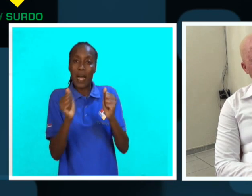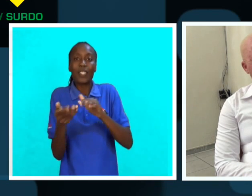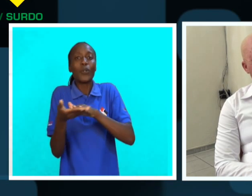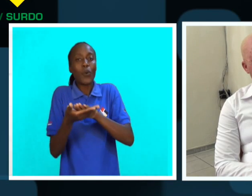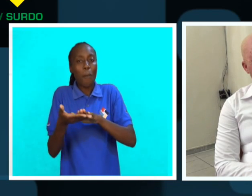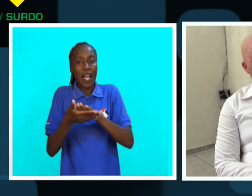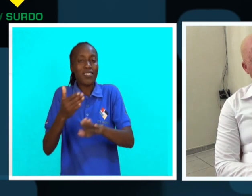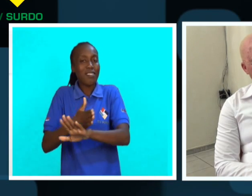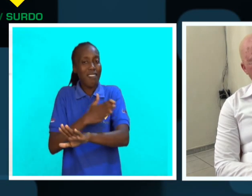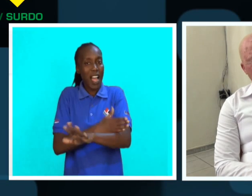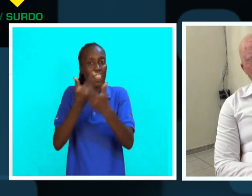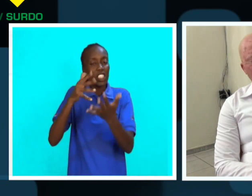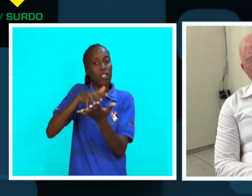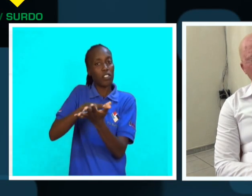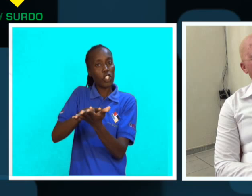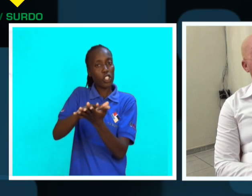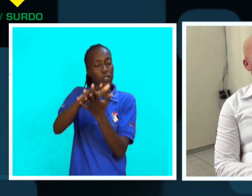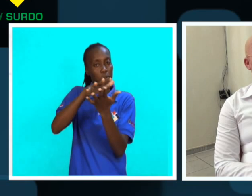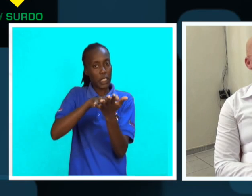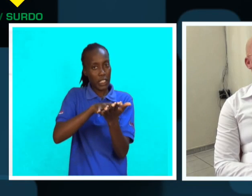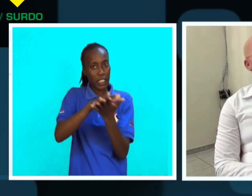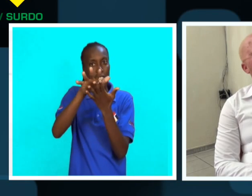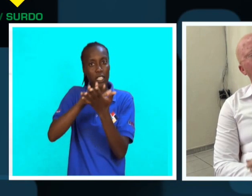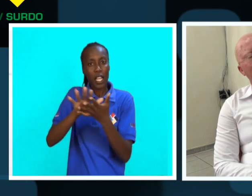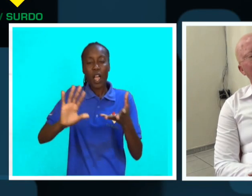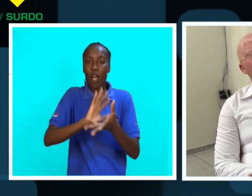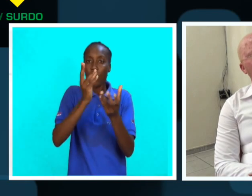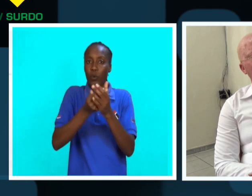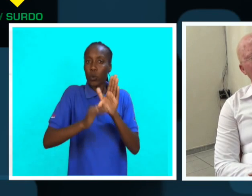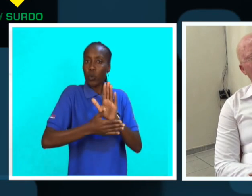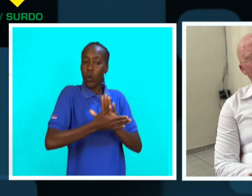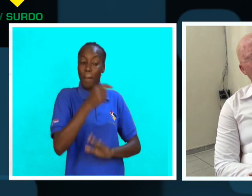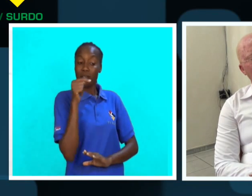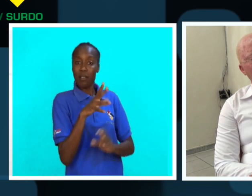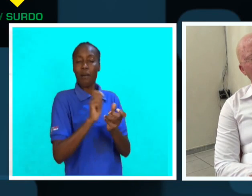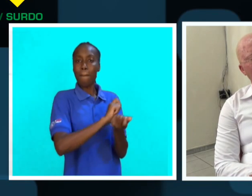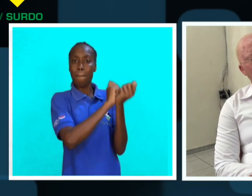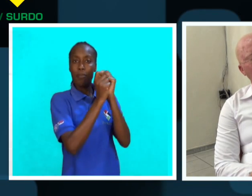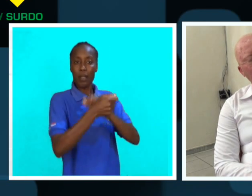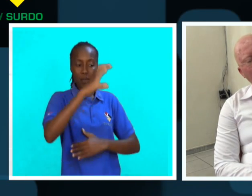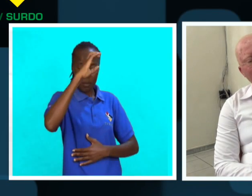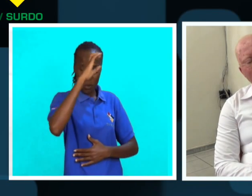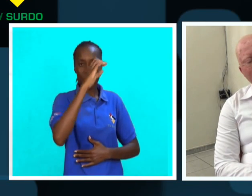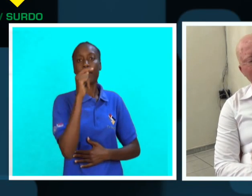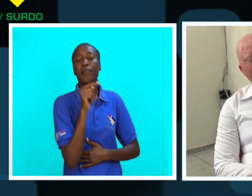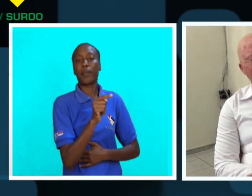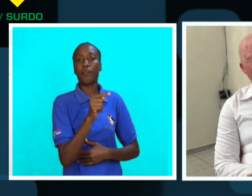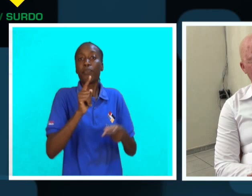deficiência. Mas o básico é aquilo que eu tinha dito antes. Tudo começa a partir da mudança